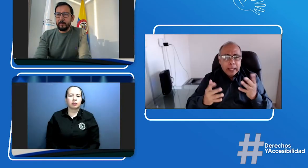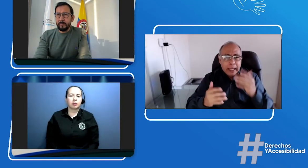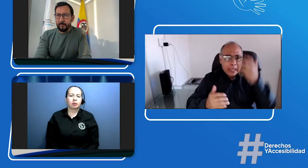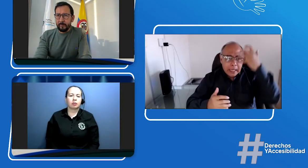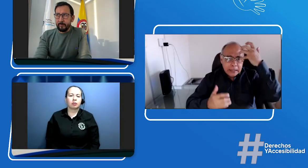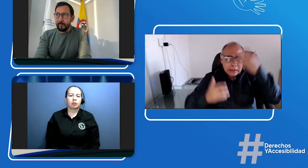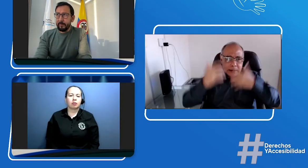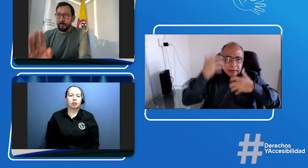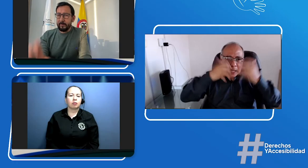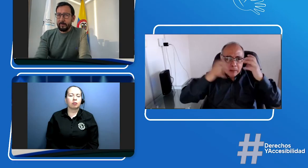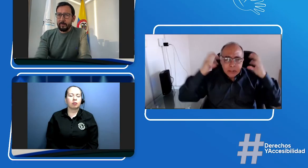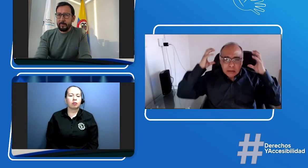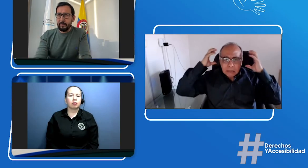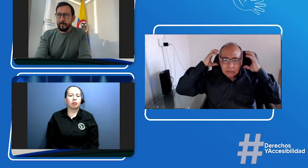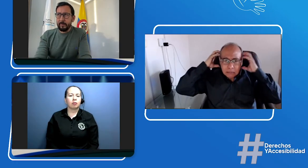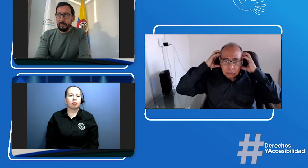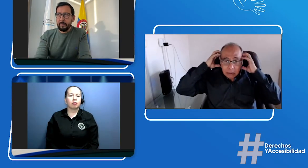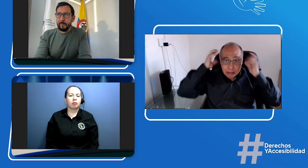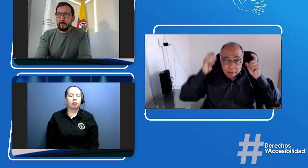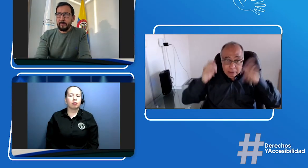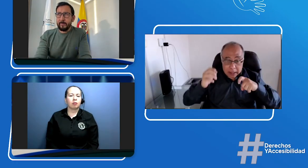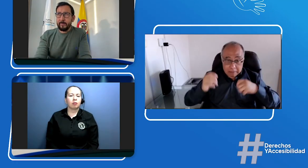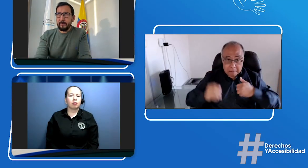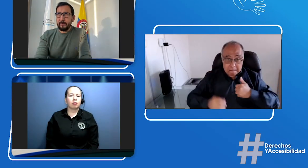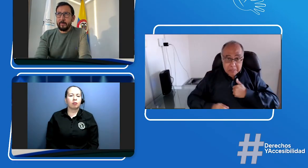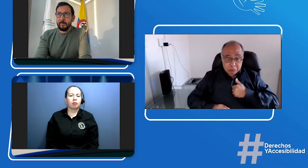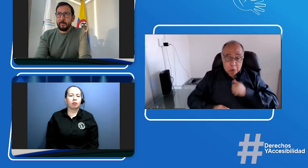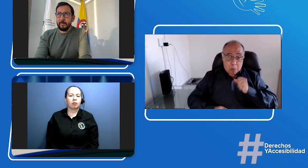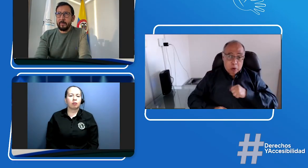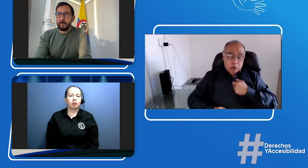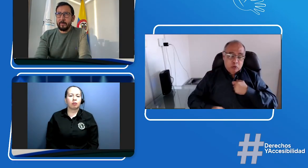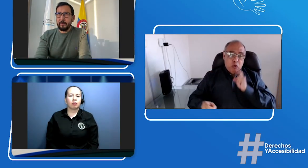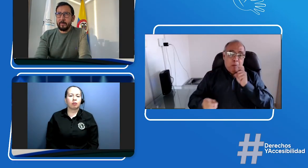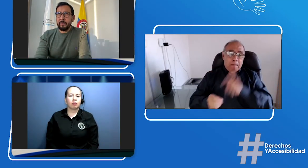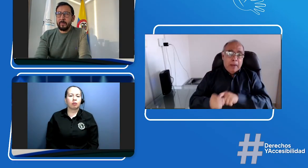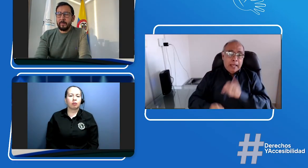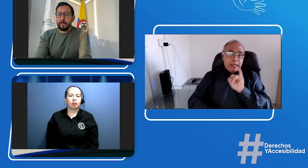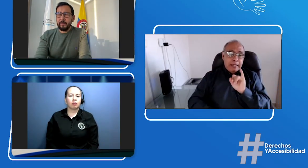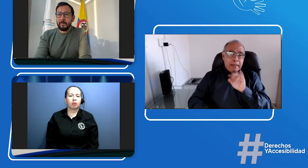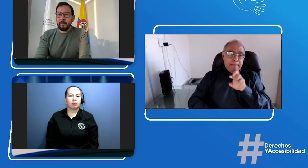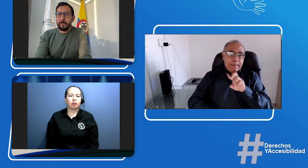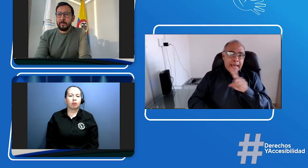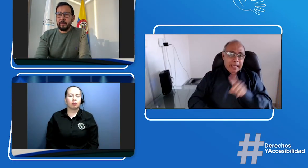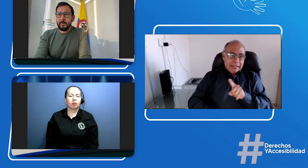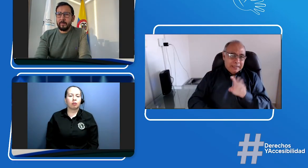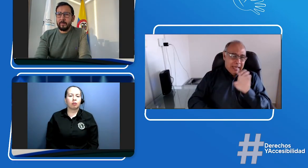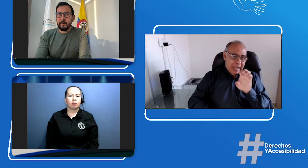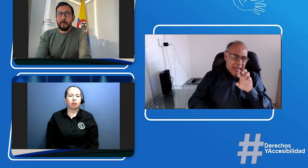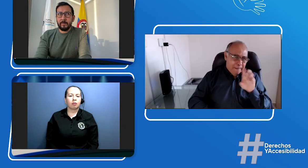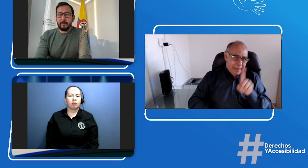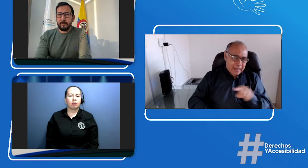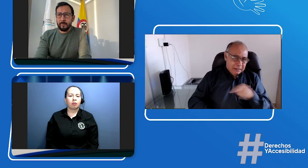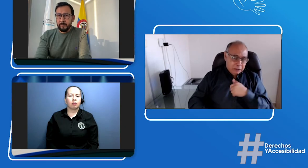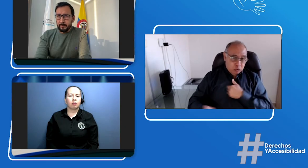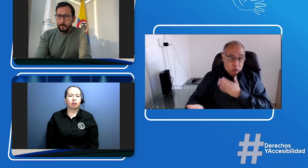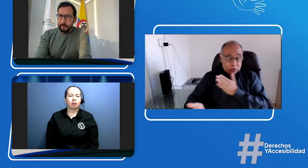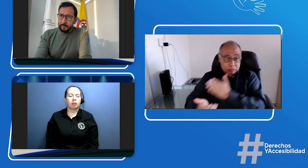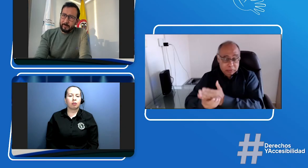proceso que debes llevar ¿no? el tema del examen de la audiometría digamos uno lo